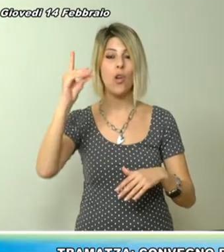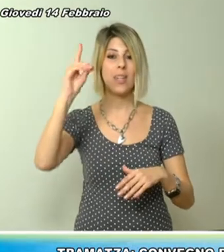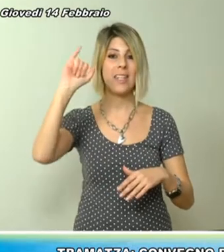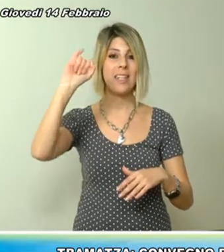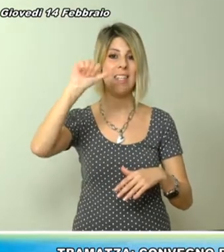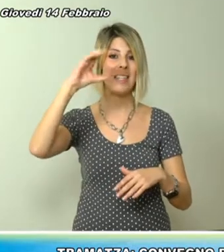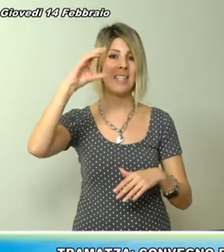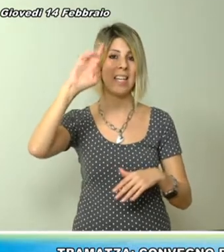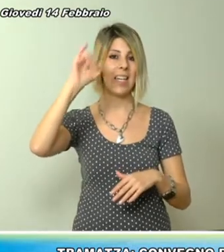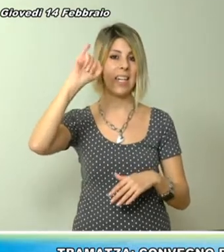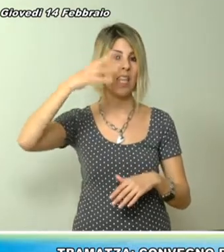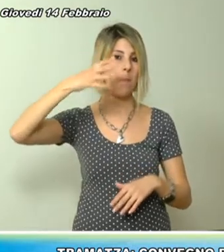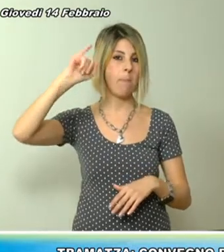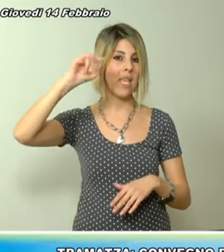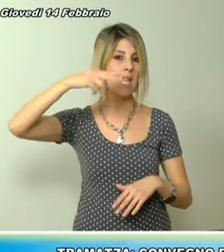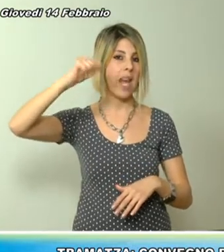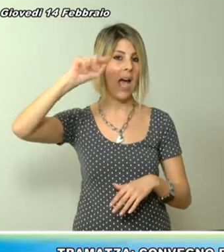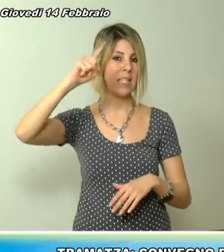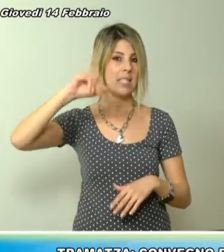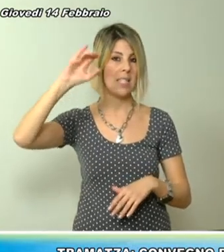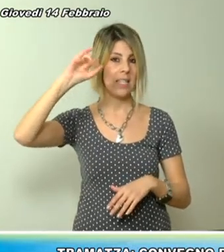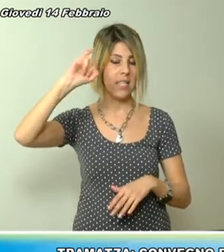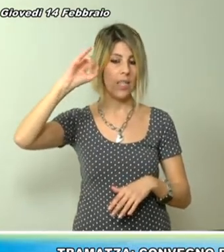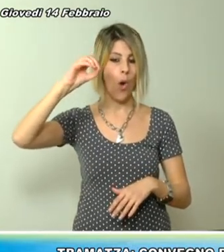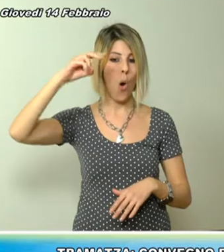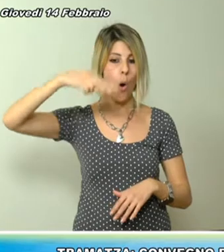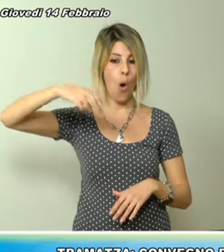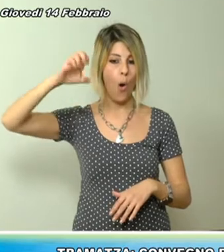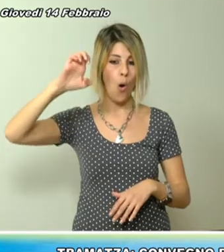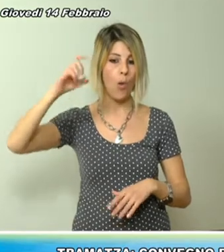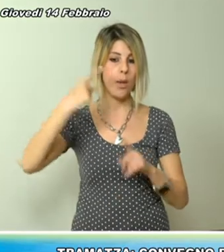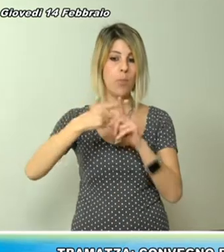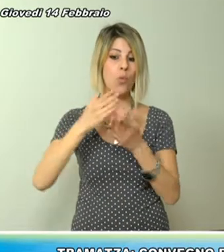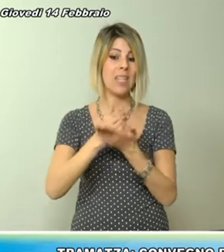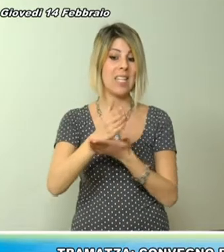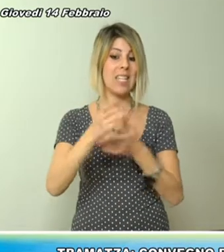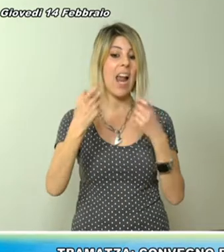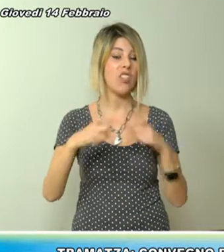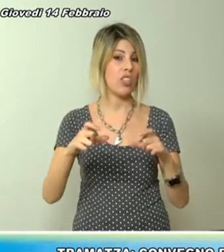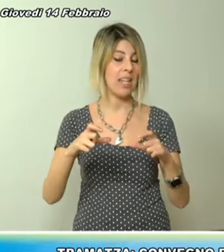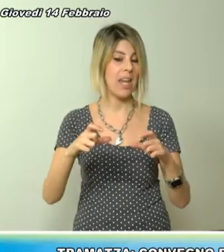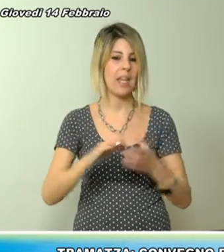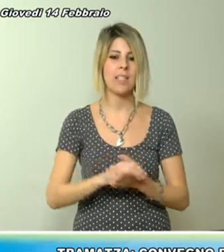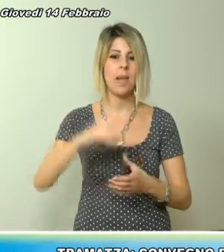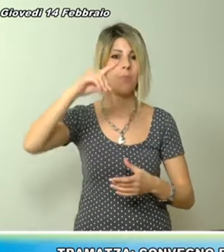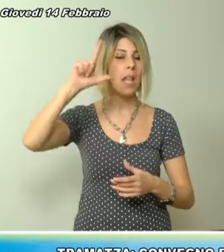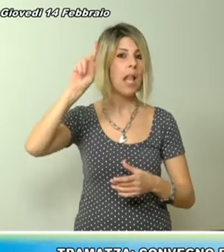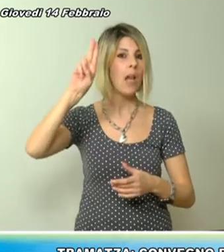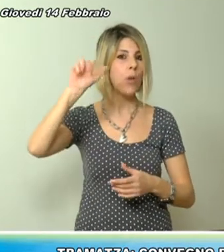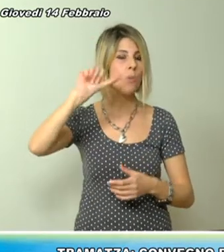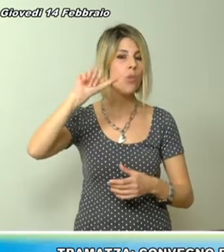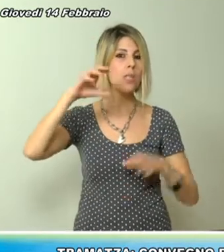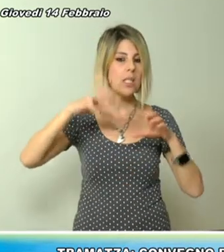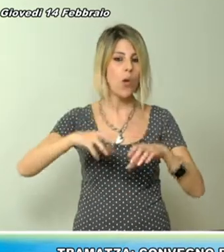le pari opportunità la non discriminazione e i diritti di cittadinanza Il